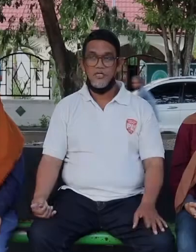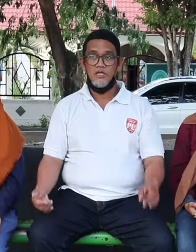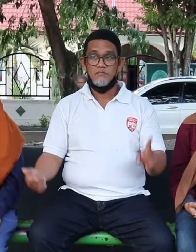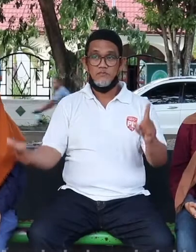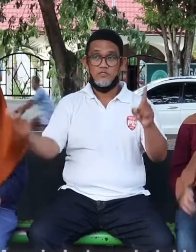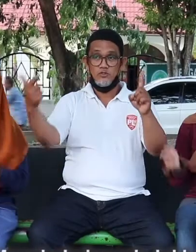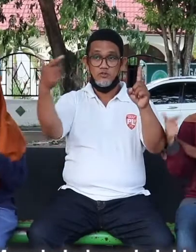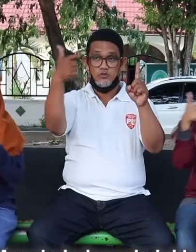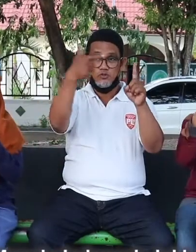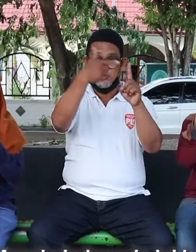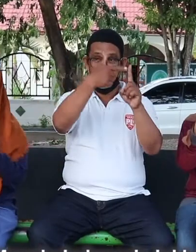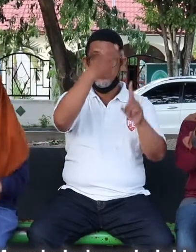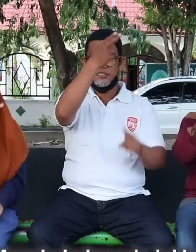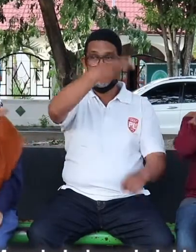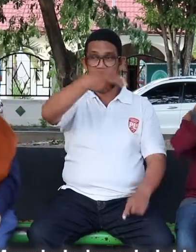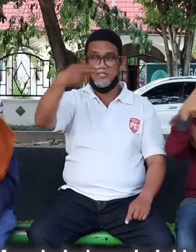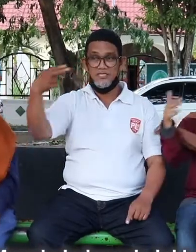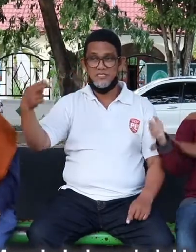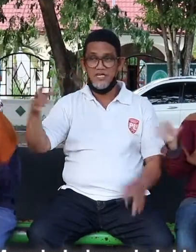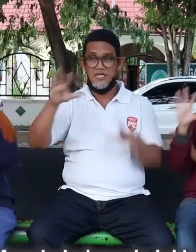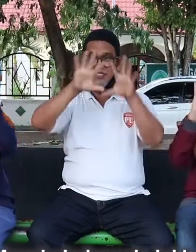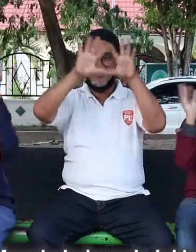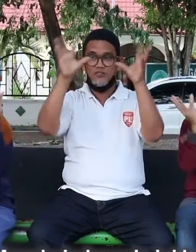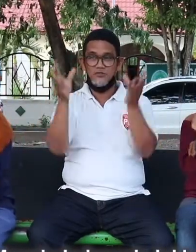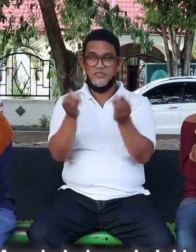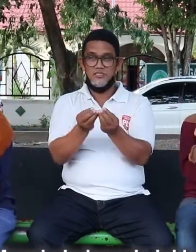Menuju Indonesia Inklusif